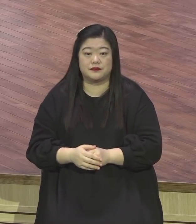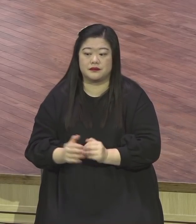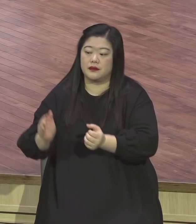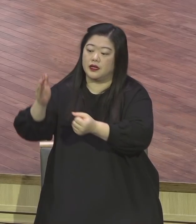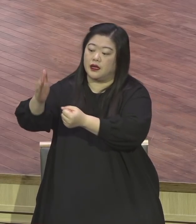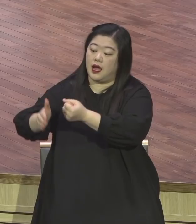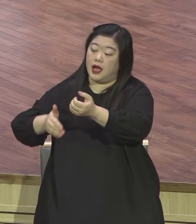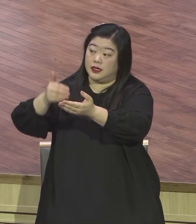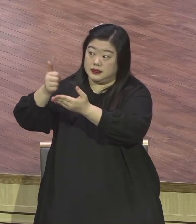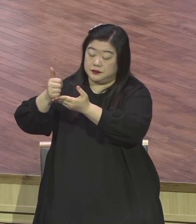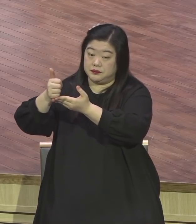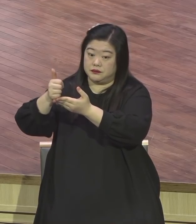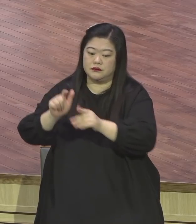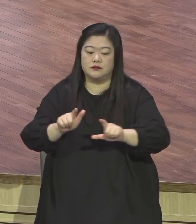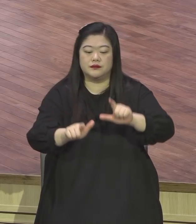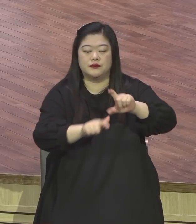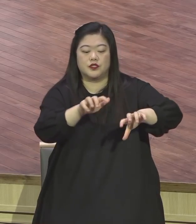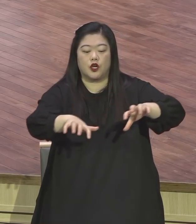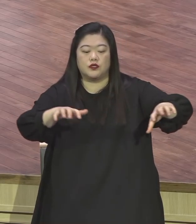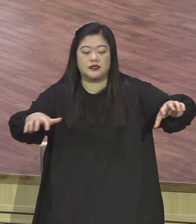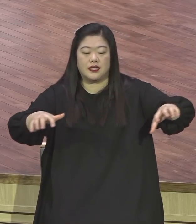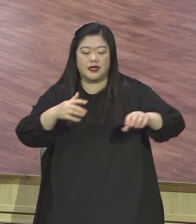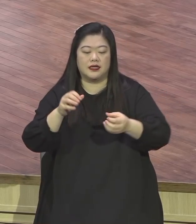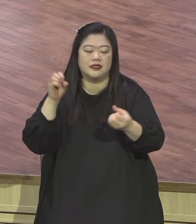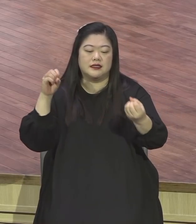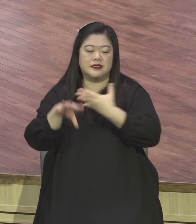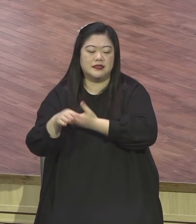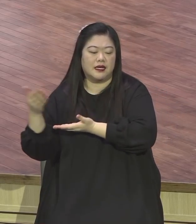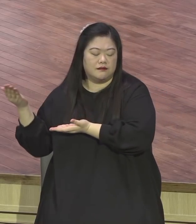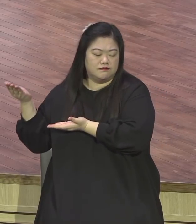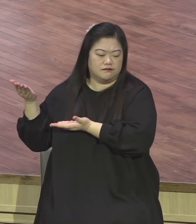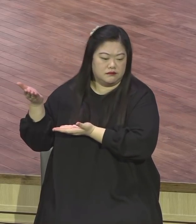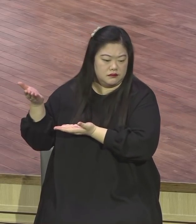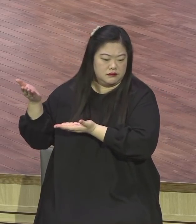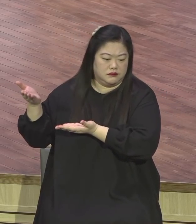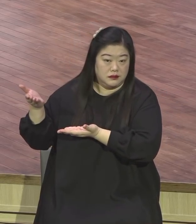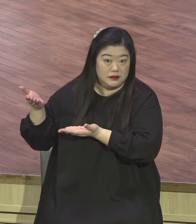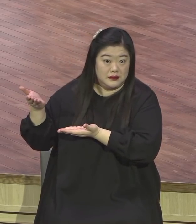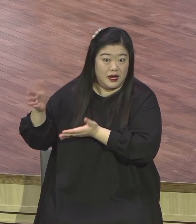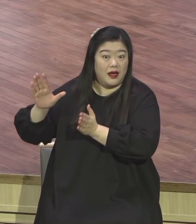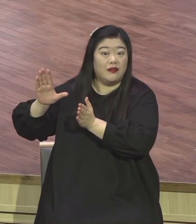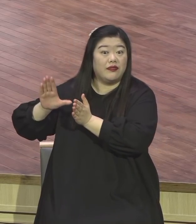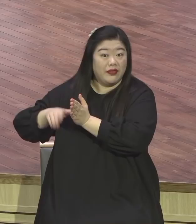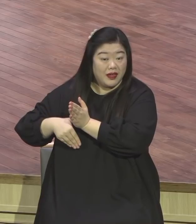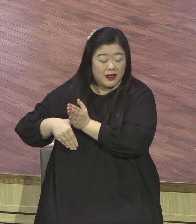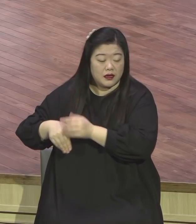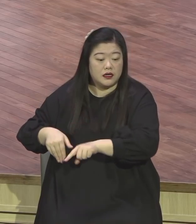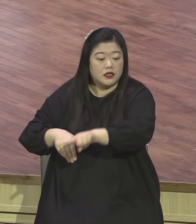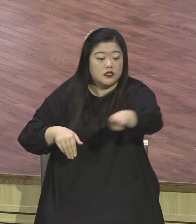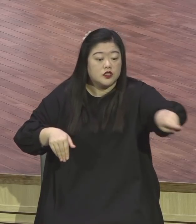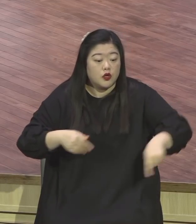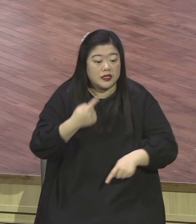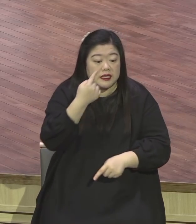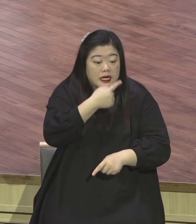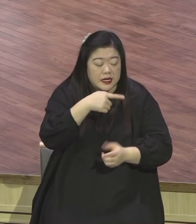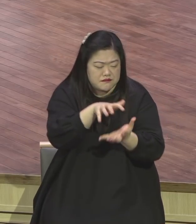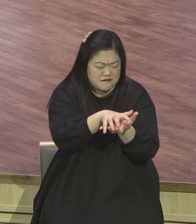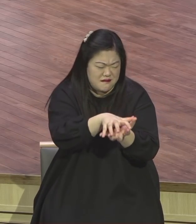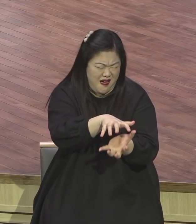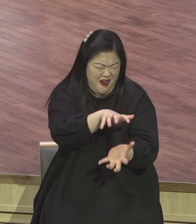우리는 너의 입을 늙게 열라 내가 크게 열라 내가 채우려 하신 이 언약의 메시지를